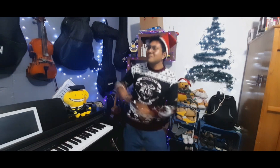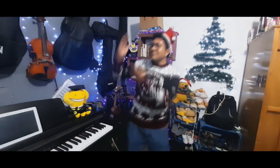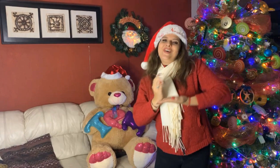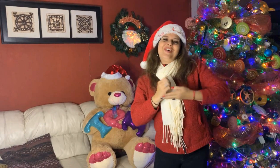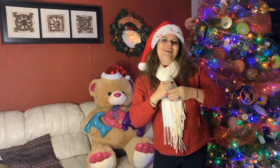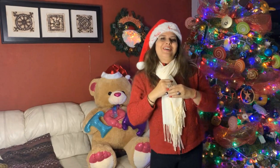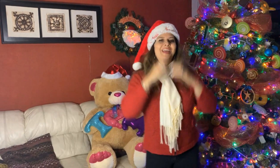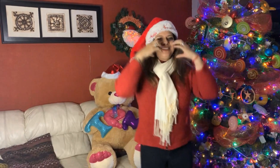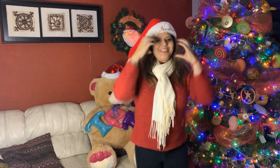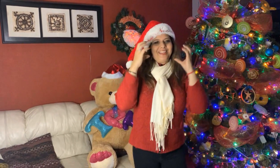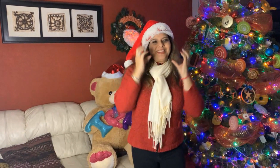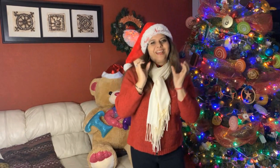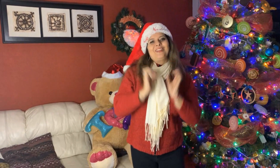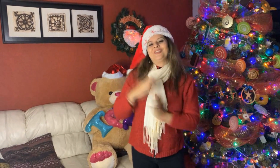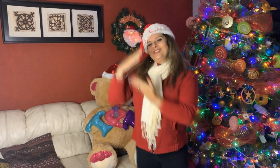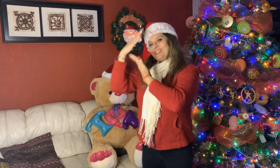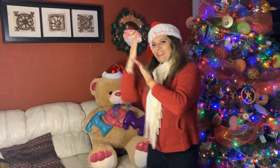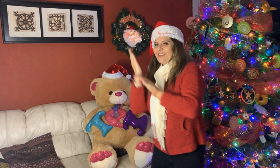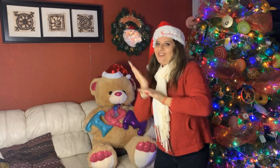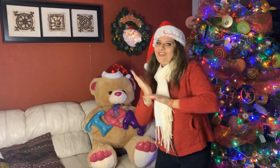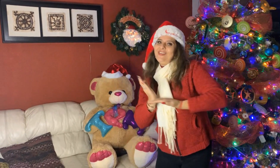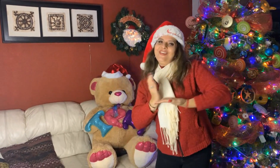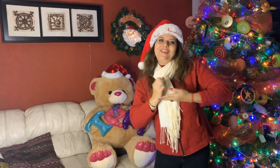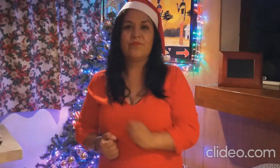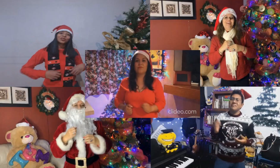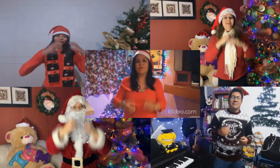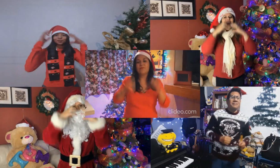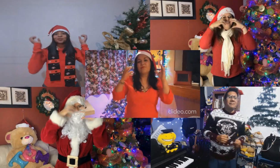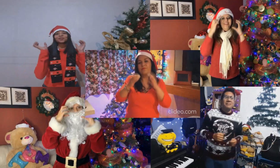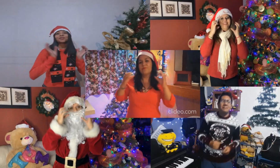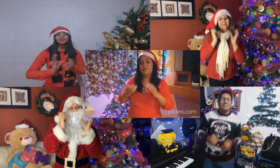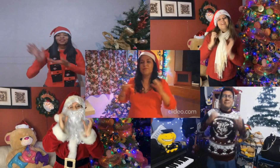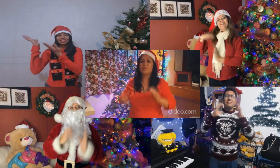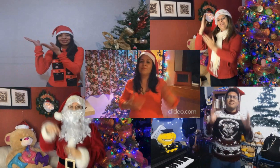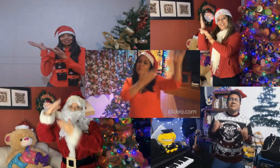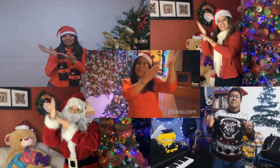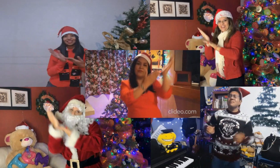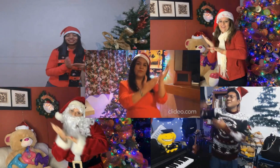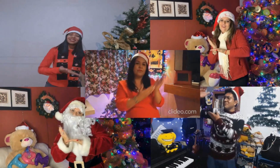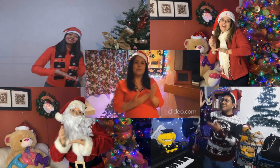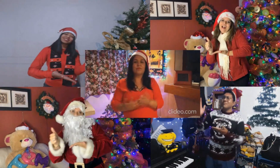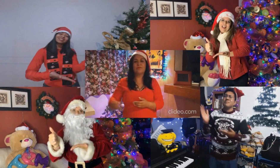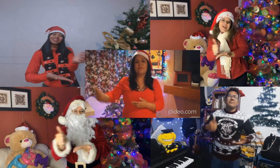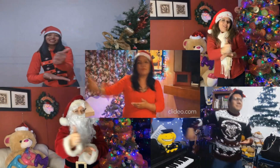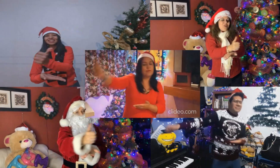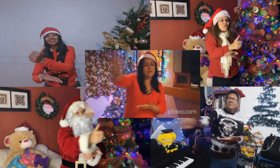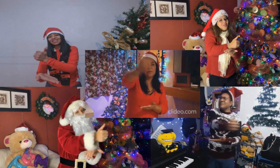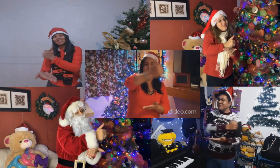Santa Cruz llegó Santa Cruz llegó a la ciudad a